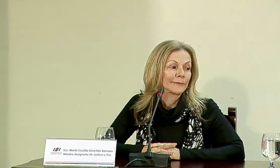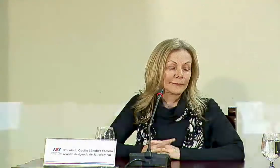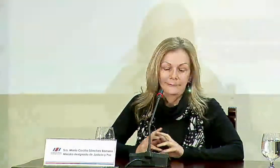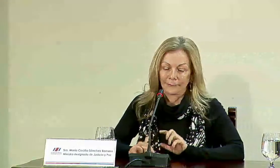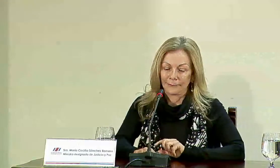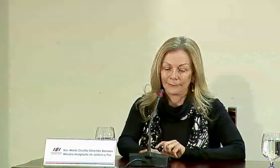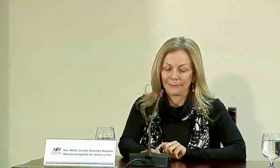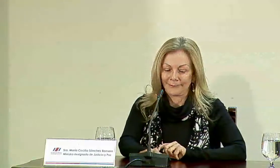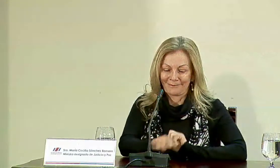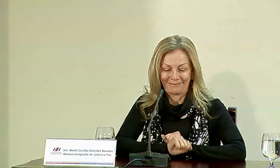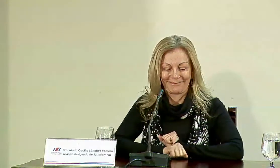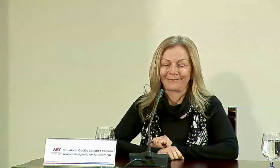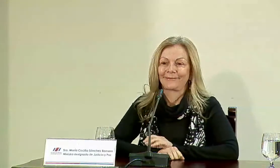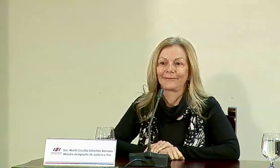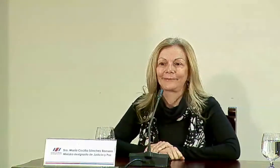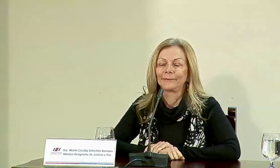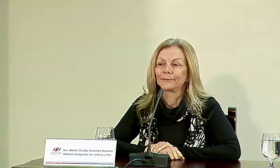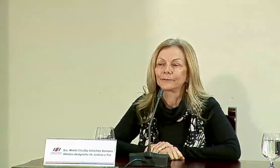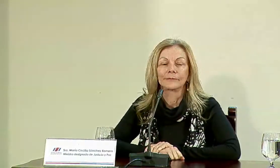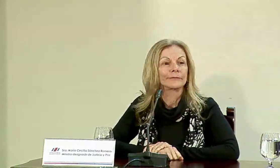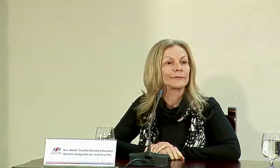consultas. Don Carlos Jiménez, por favor.